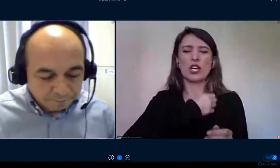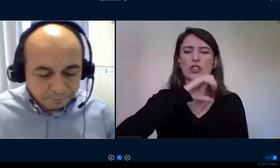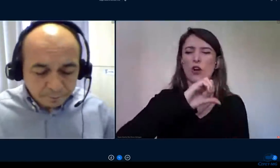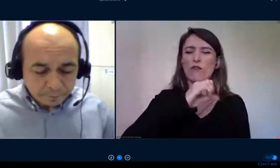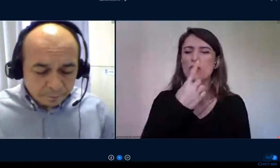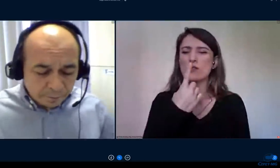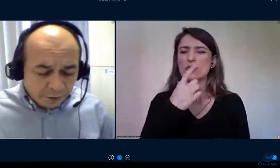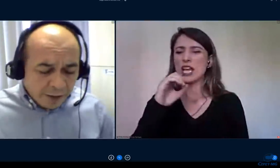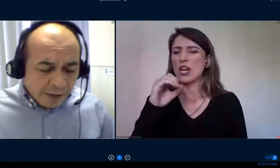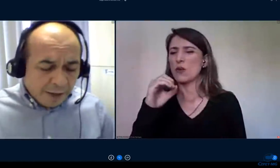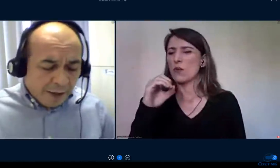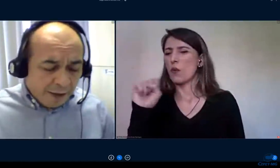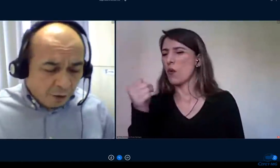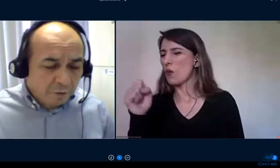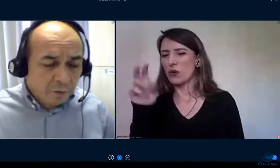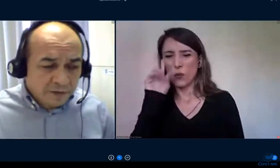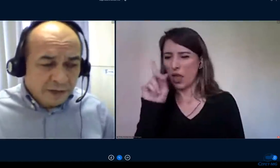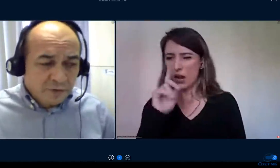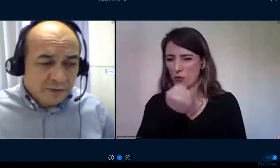agora.